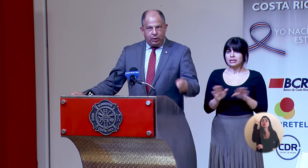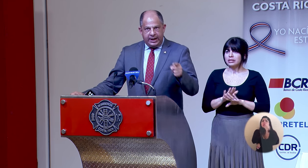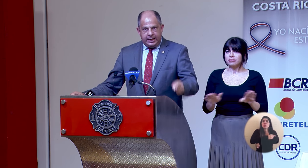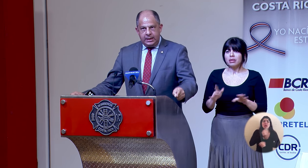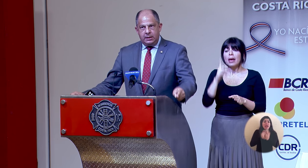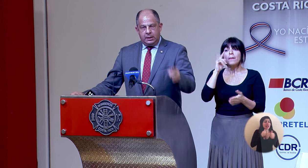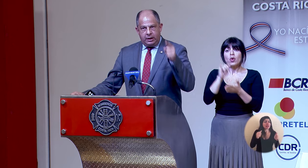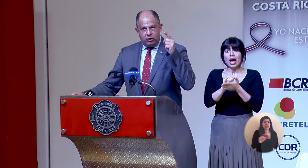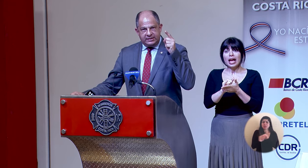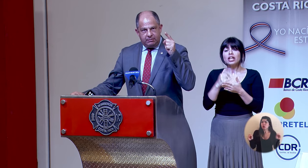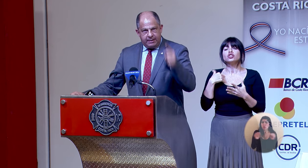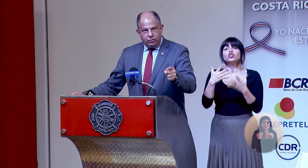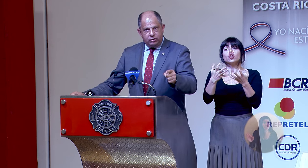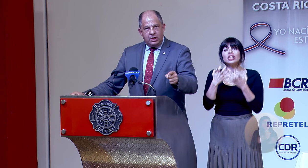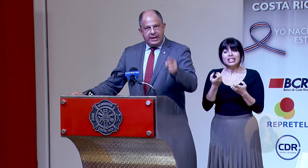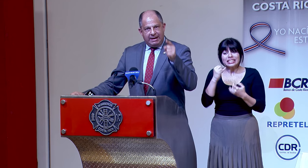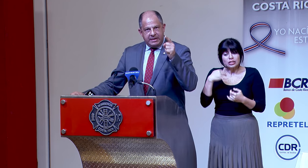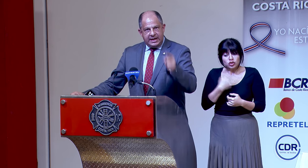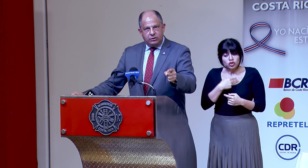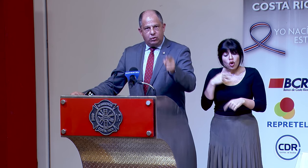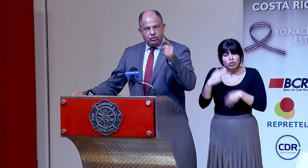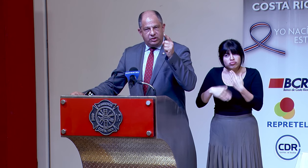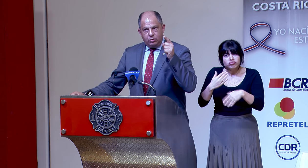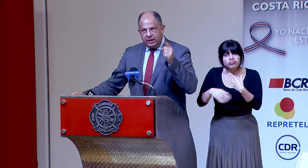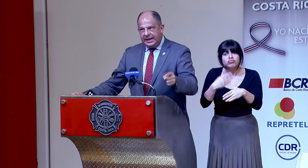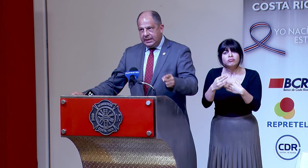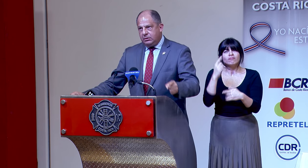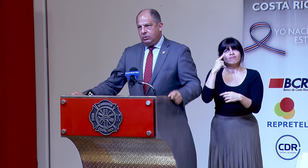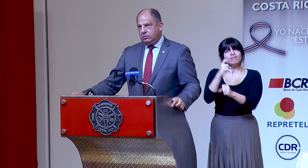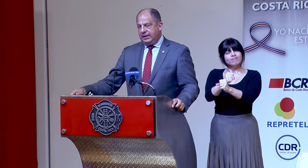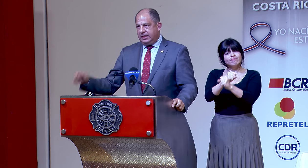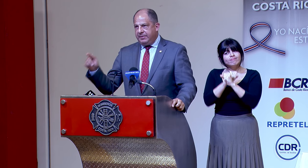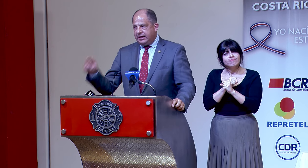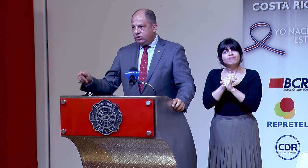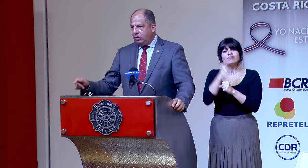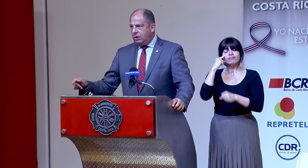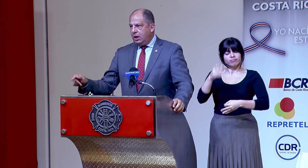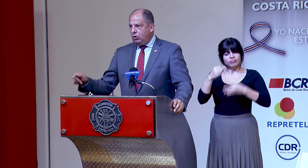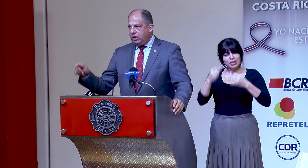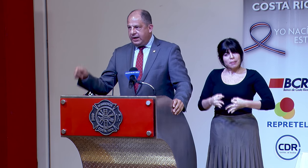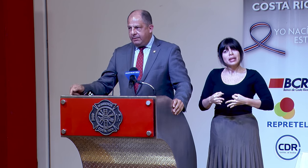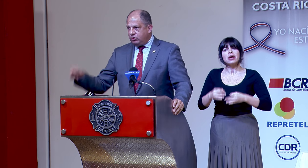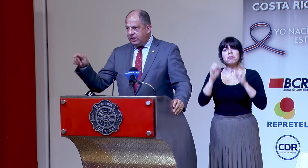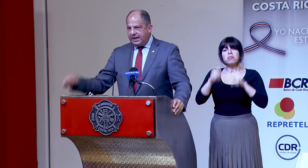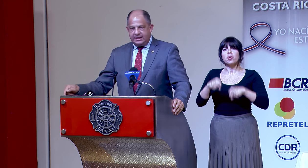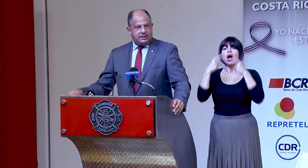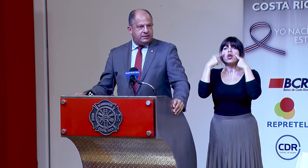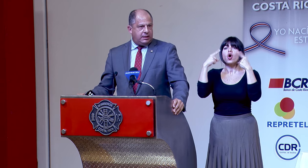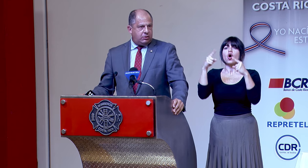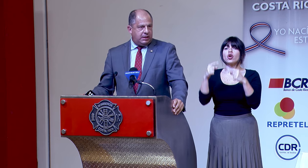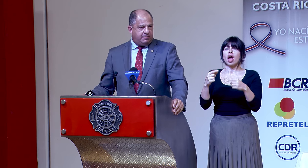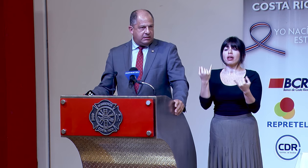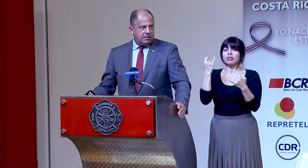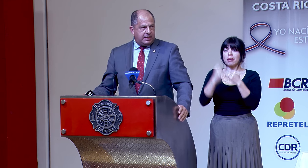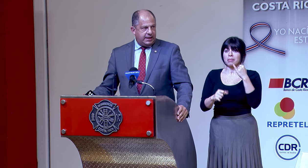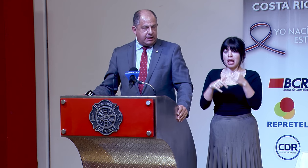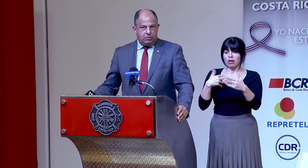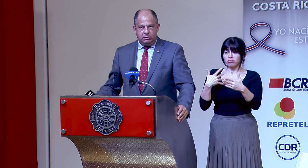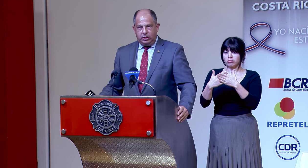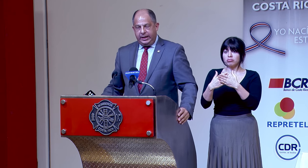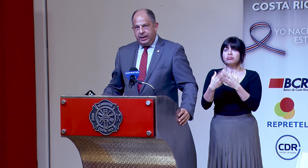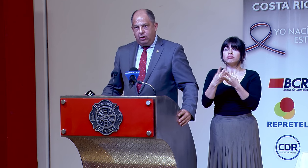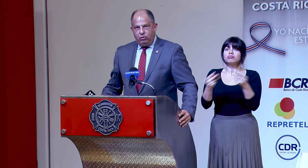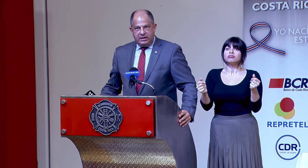Y por ahí creo que si vamos caminando con seguridad, con determinación, lograremos cerrar este ciclo de la misma